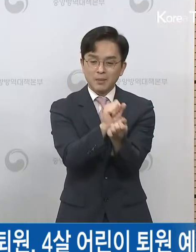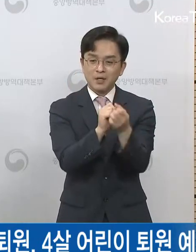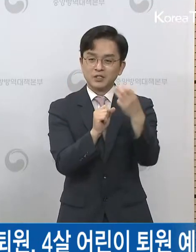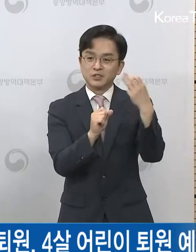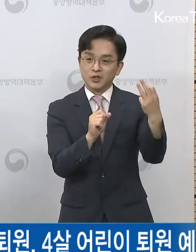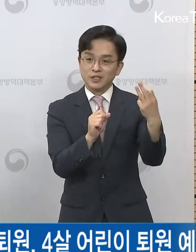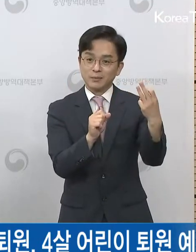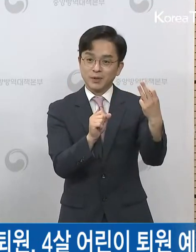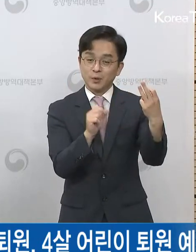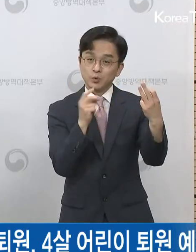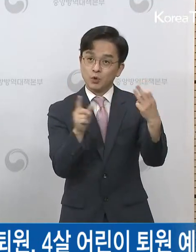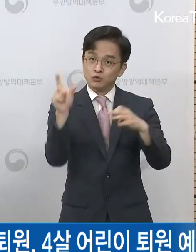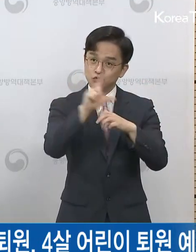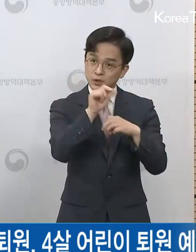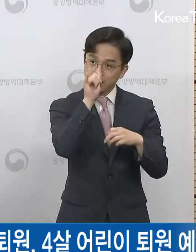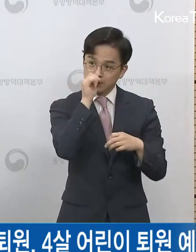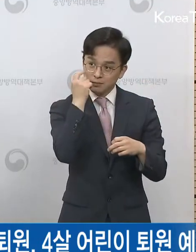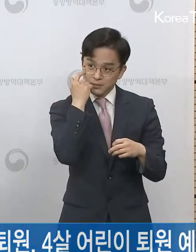궁금하고요.